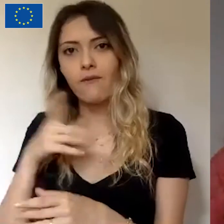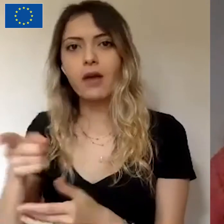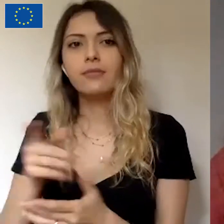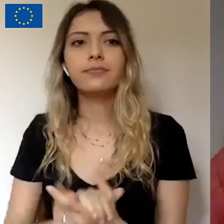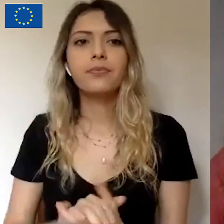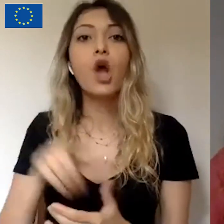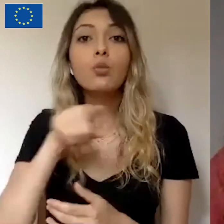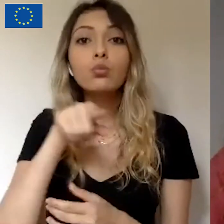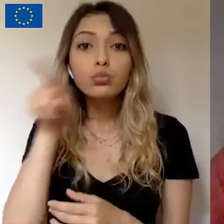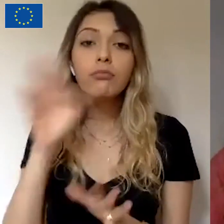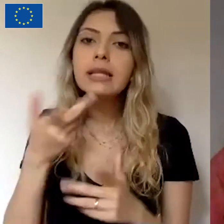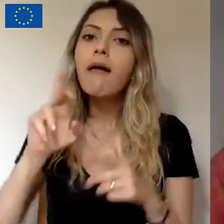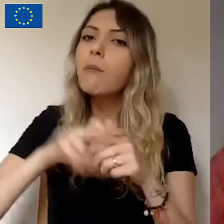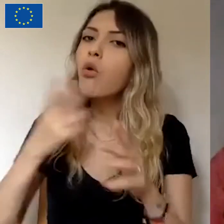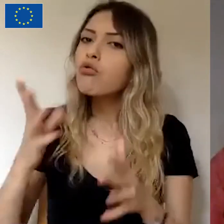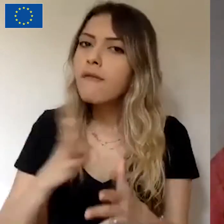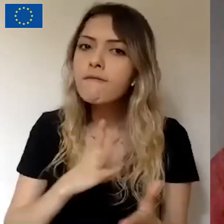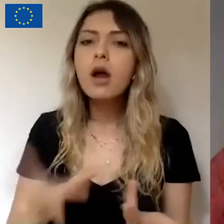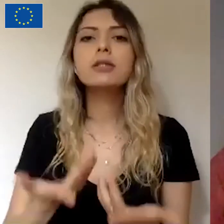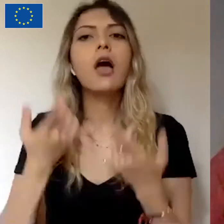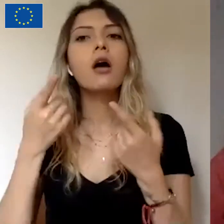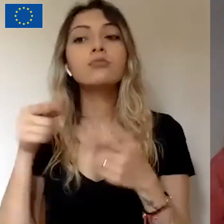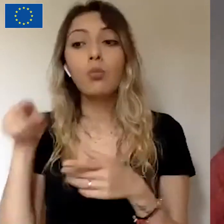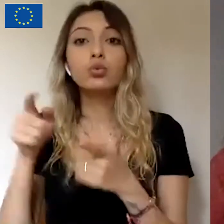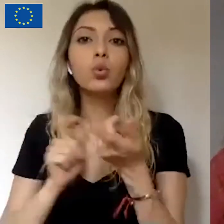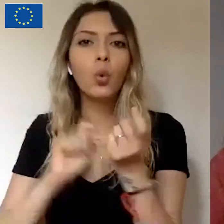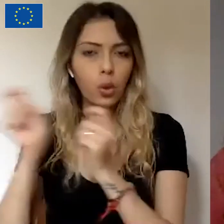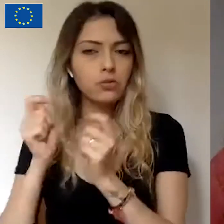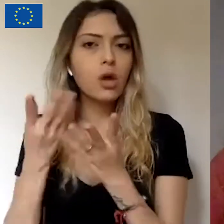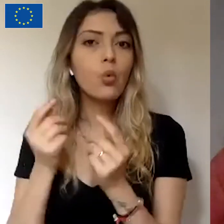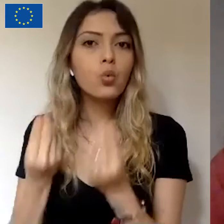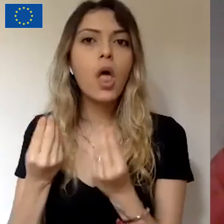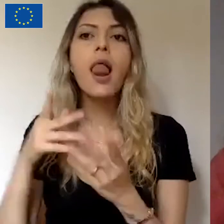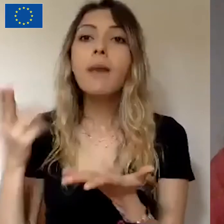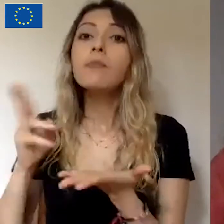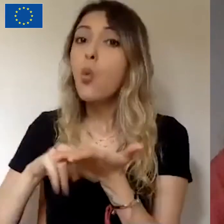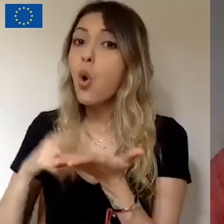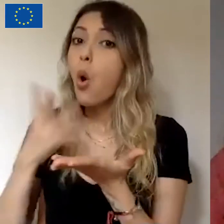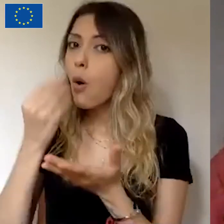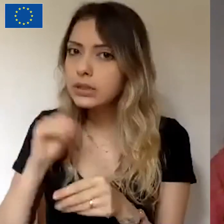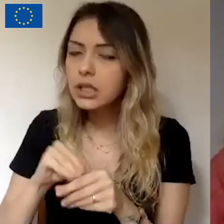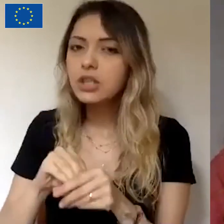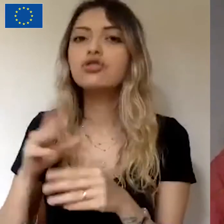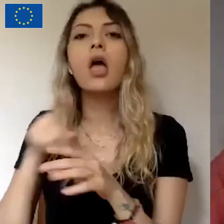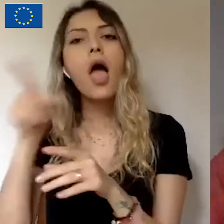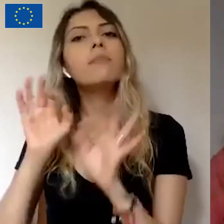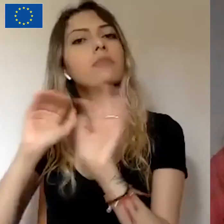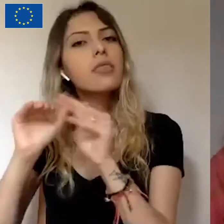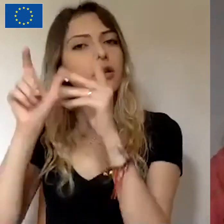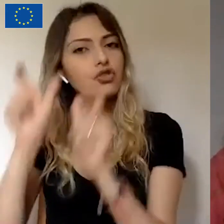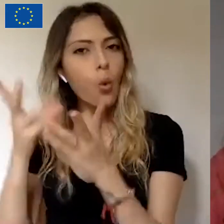projeleriniz varsa uygulayabileceğiniz bir model. Hem abone yaratmak için hem düzenli destekçi yaratmak için uygun olan bir model.